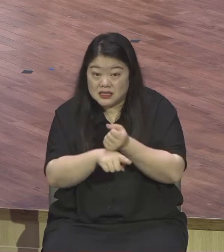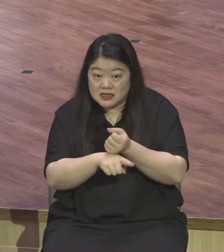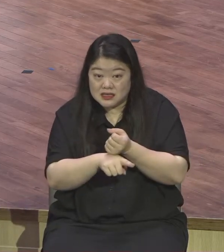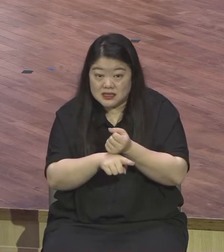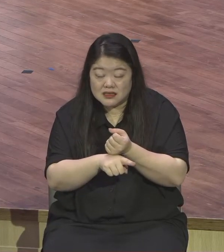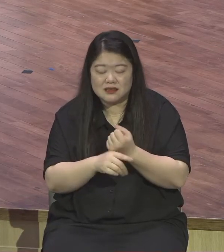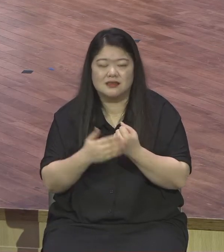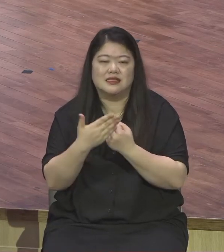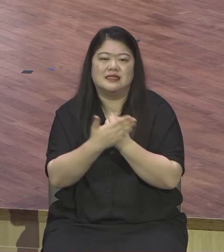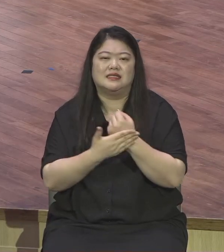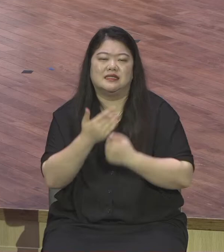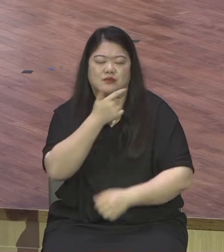부정적 시각